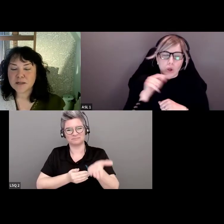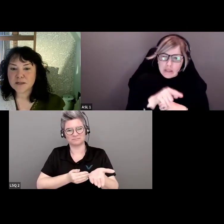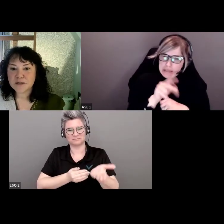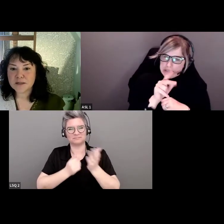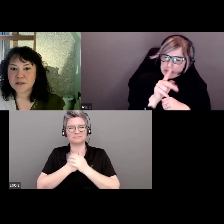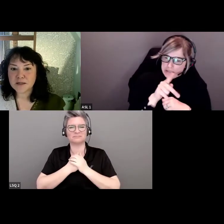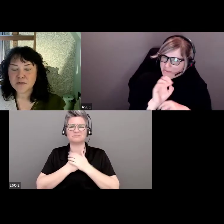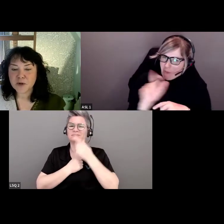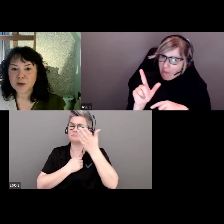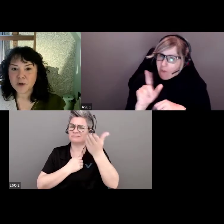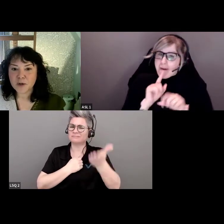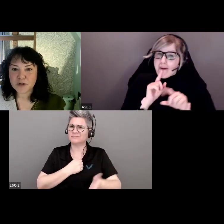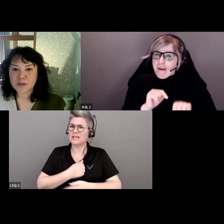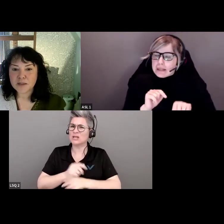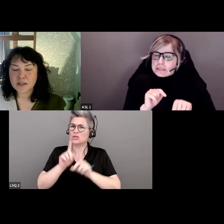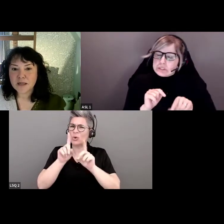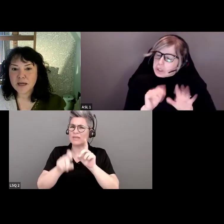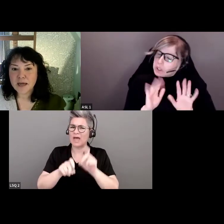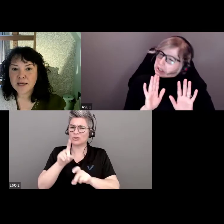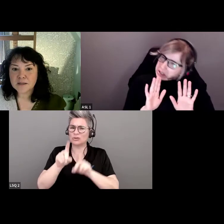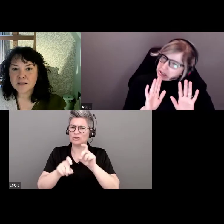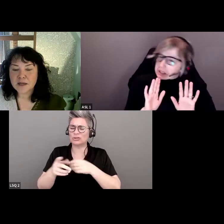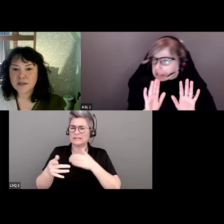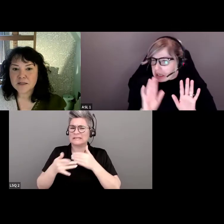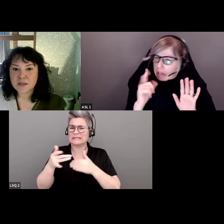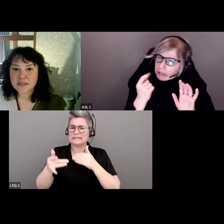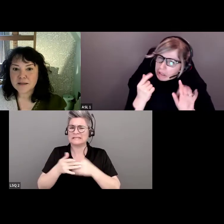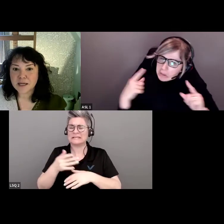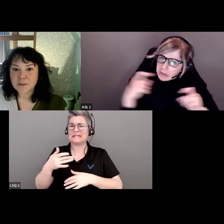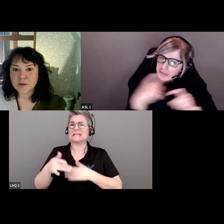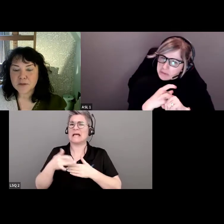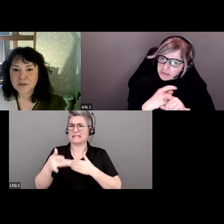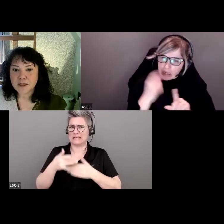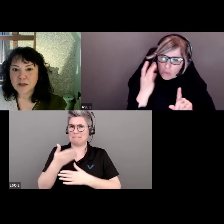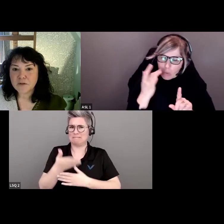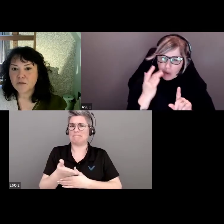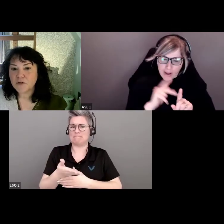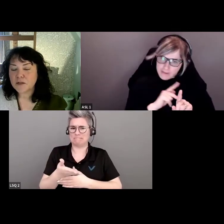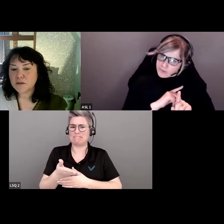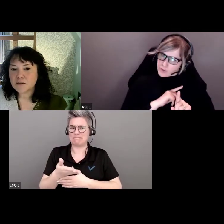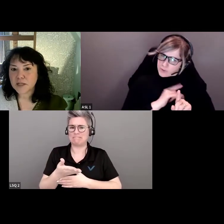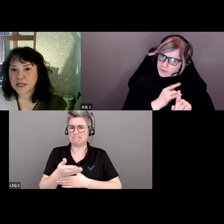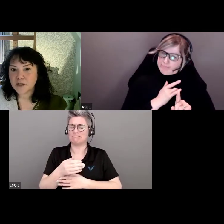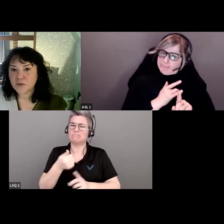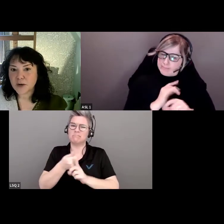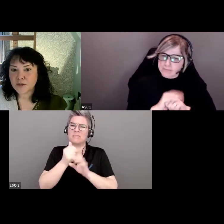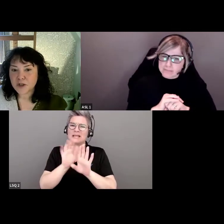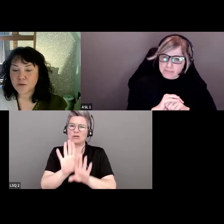C'est un sondage légèrement sensible dans le sens où il est très personnel.